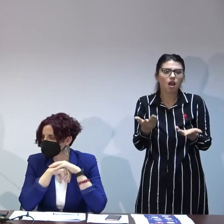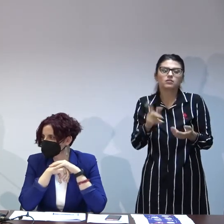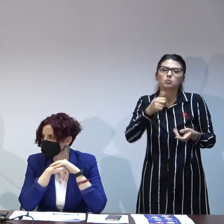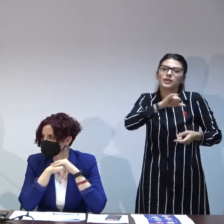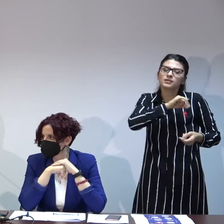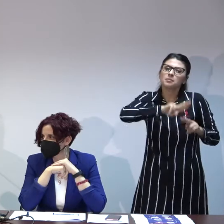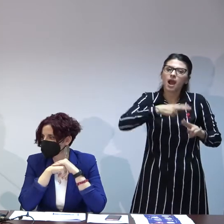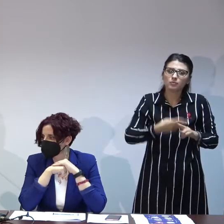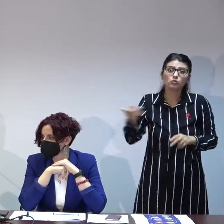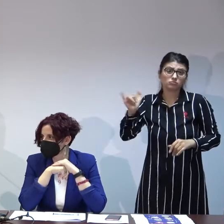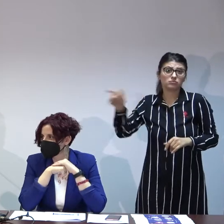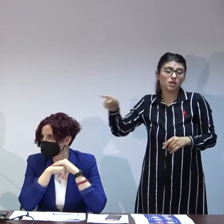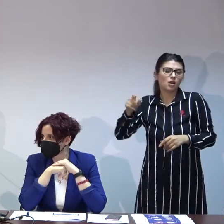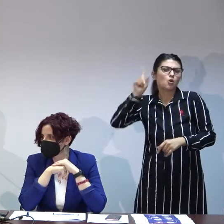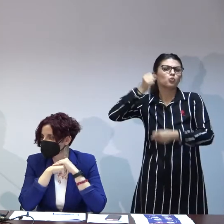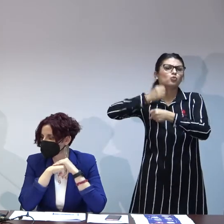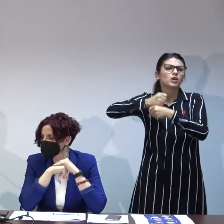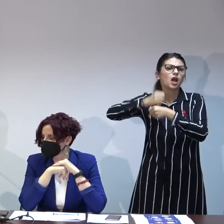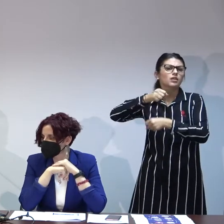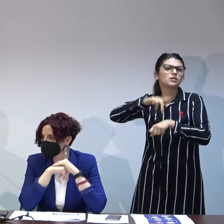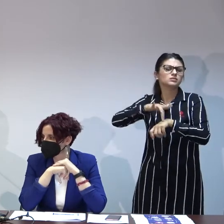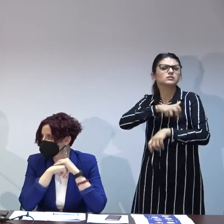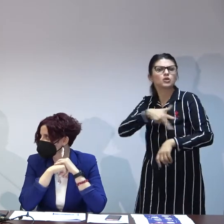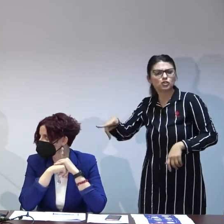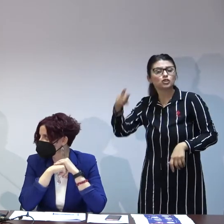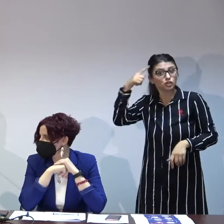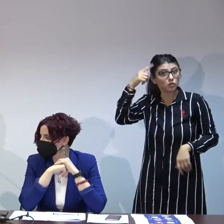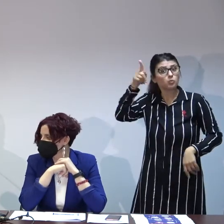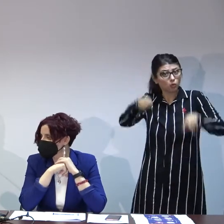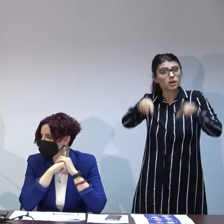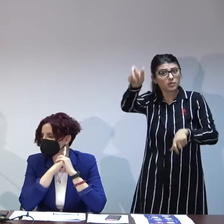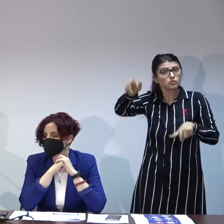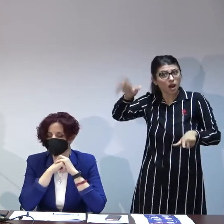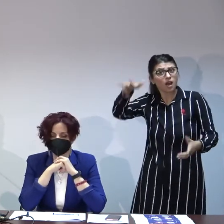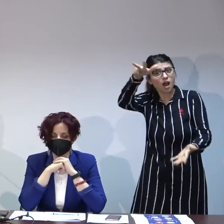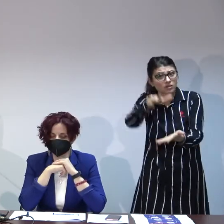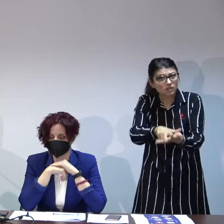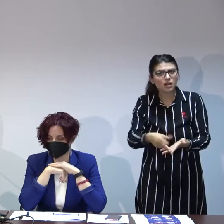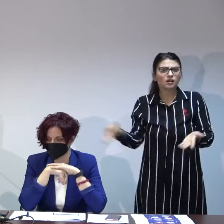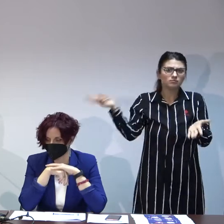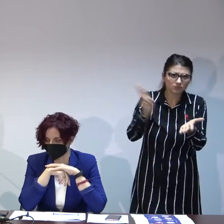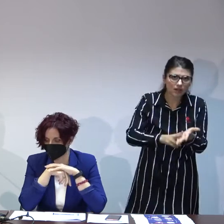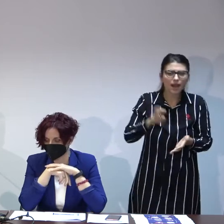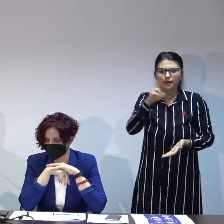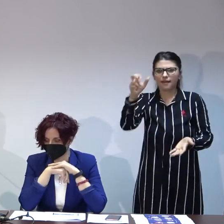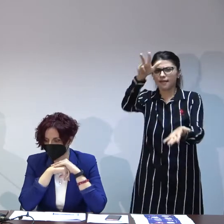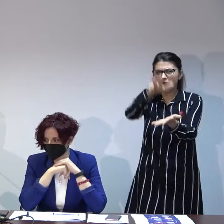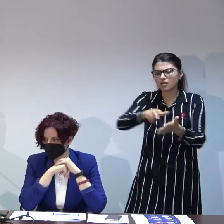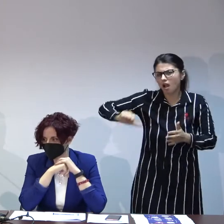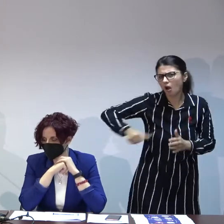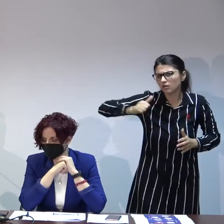vorbesc cu tot felul de oameni despre subiectul ăsta și știu că sunt oameni care au atestat de mult timp care se reatestează pentru că